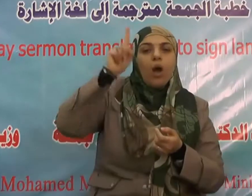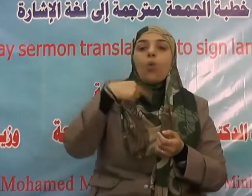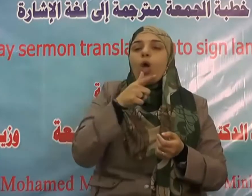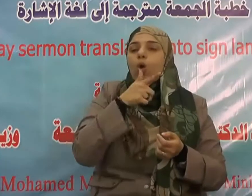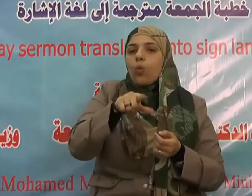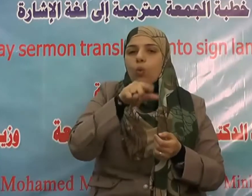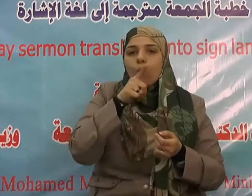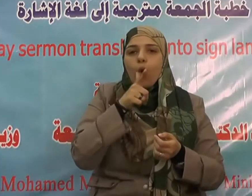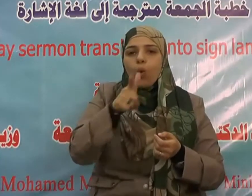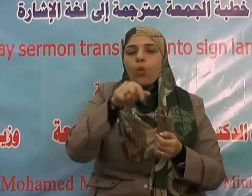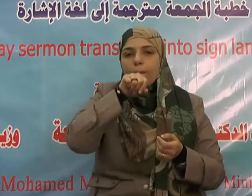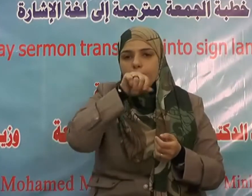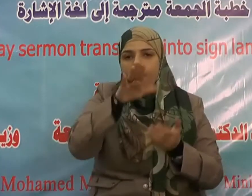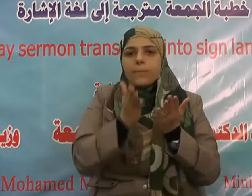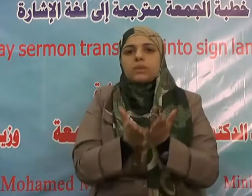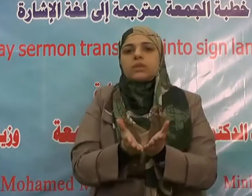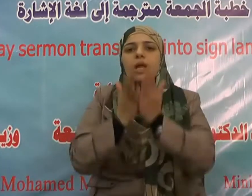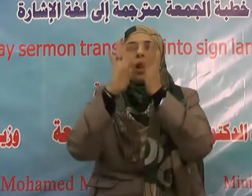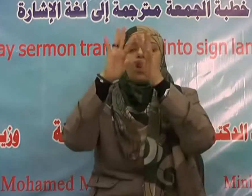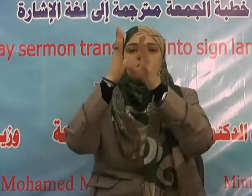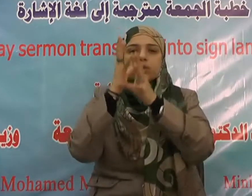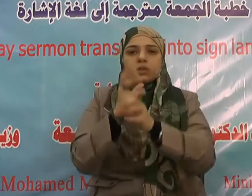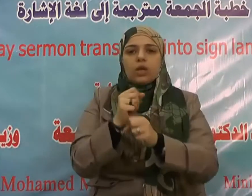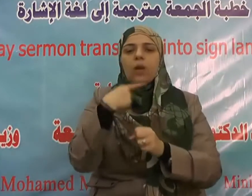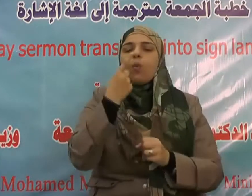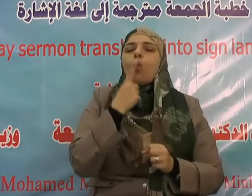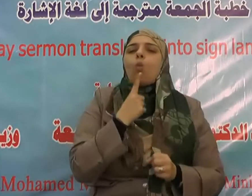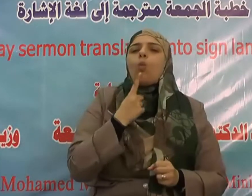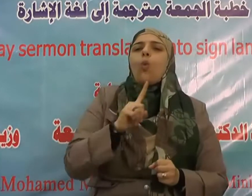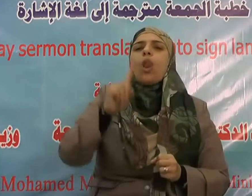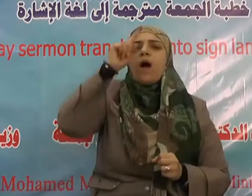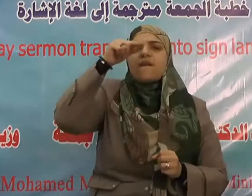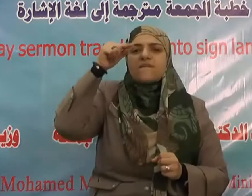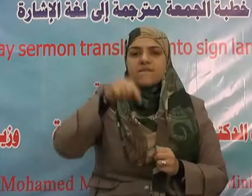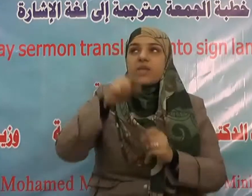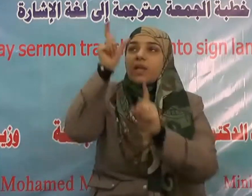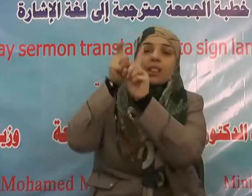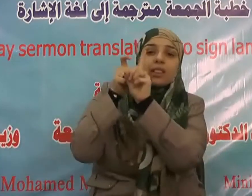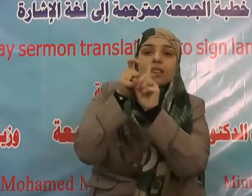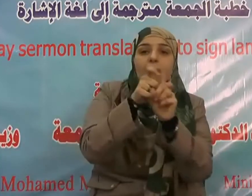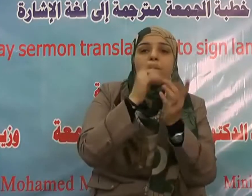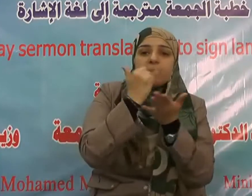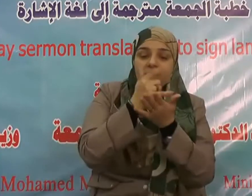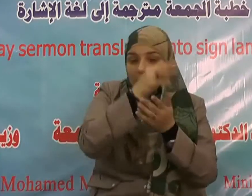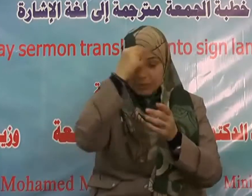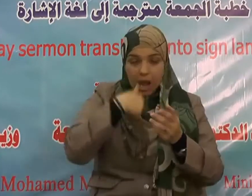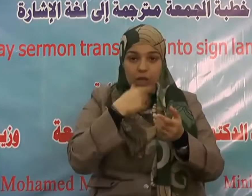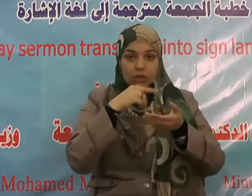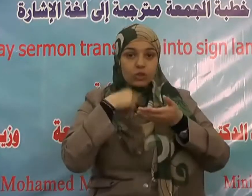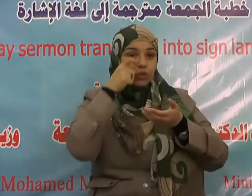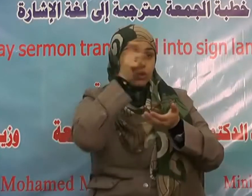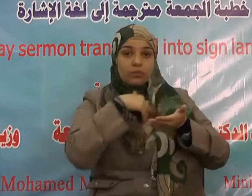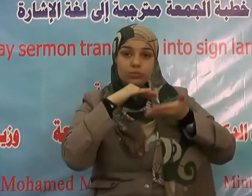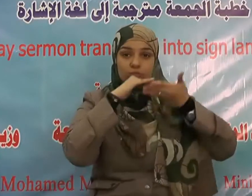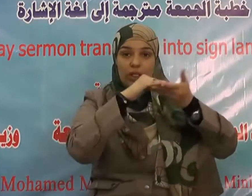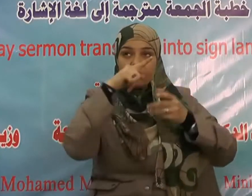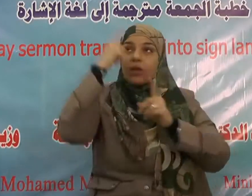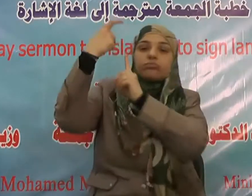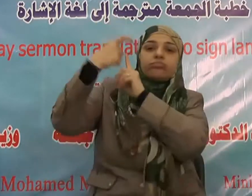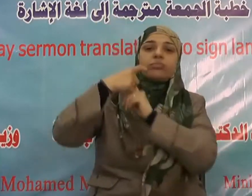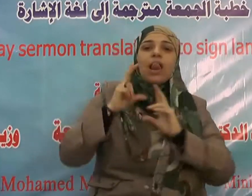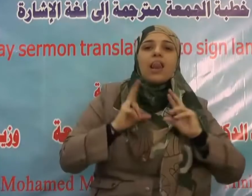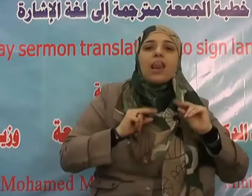عز وجل محبة العبد في قلوب الخلق فترى المؤمن الحقيقي هينا لينا